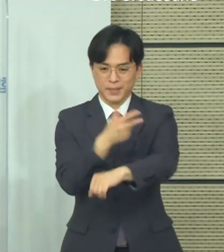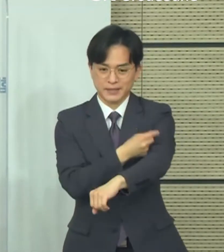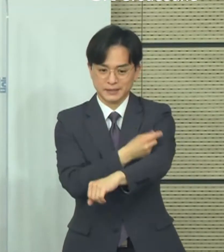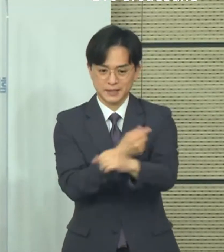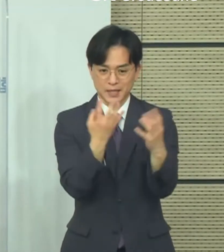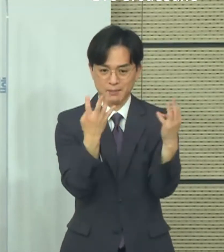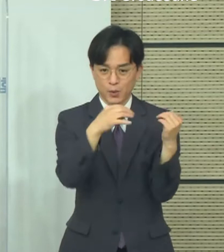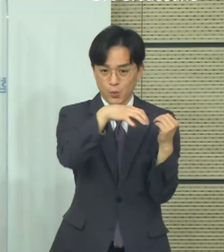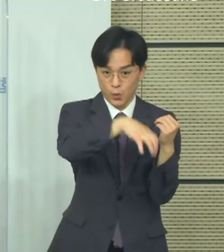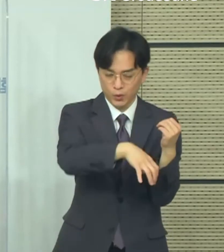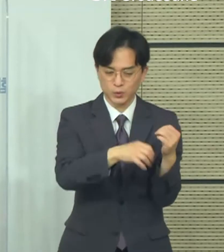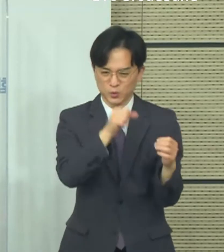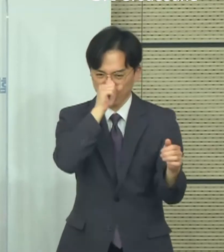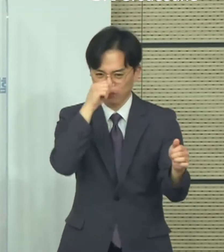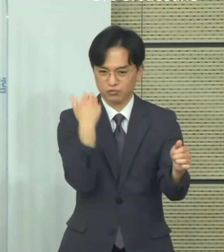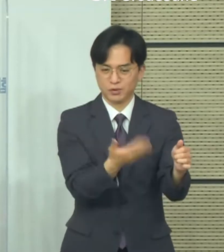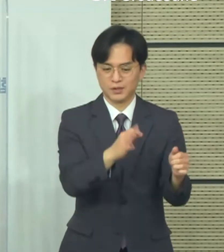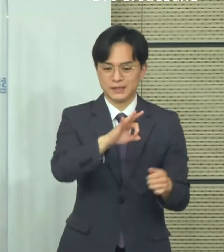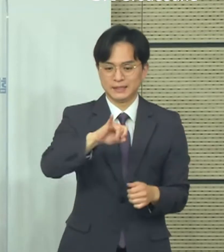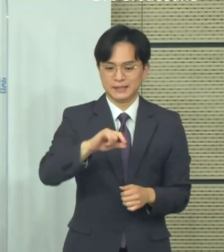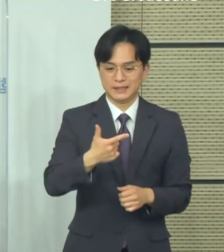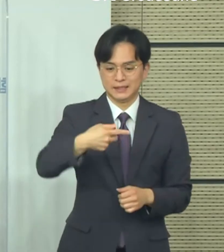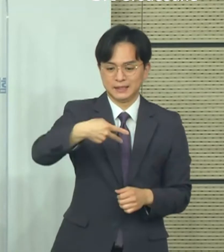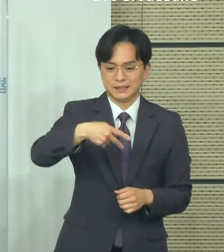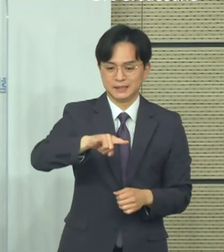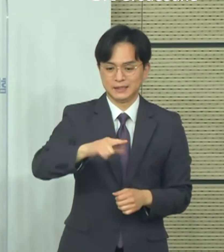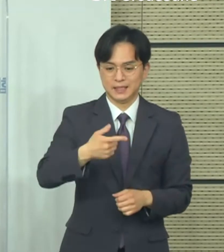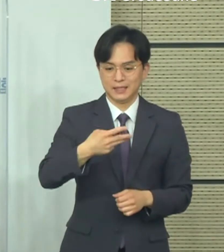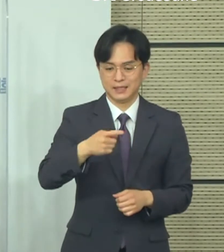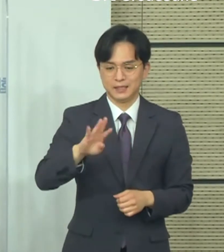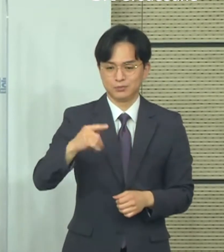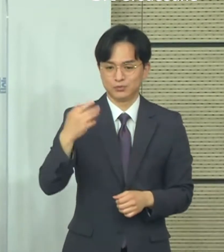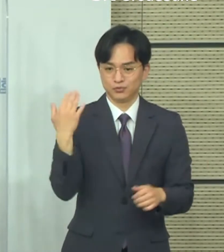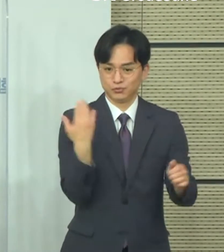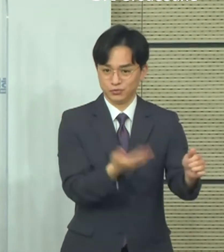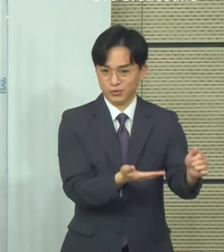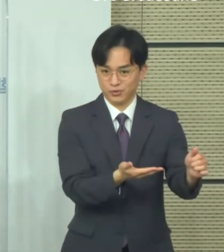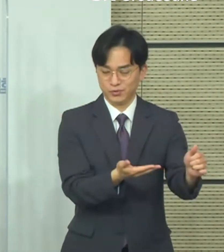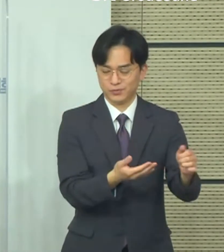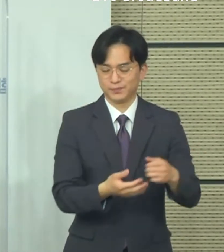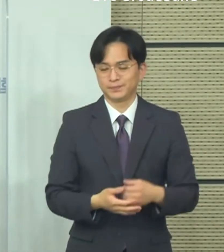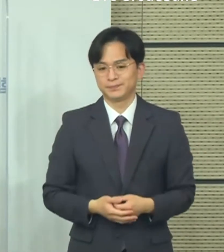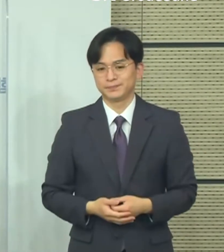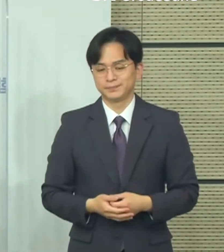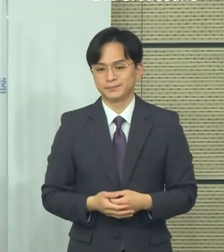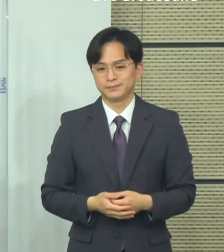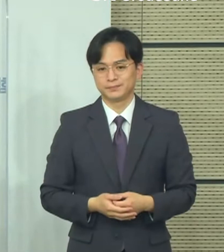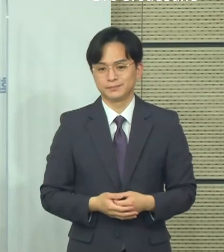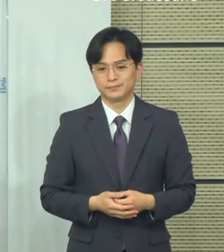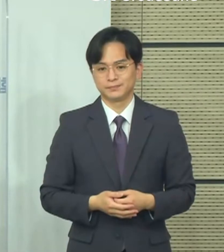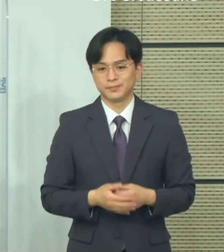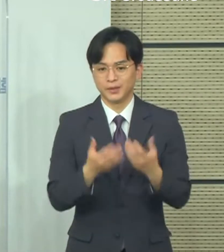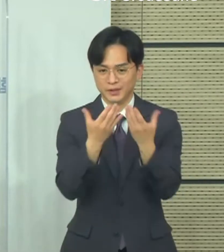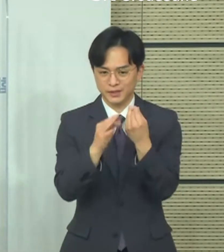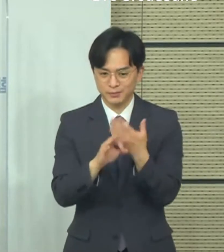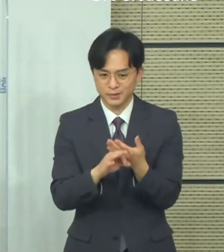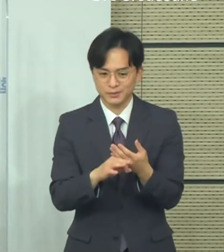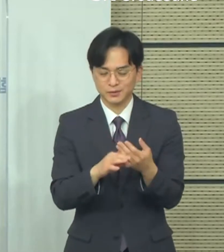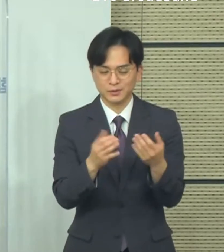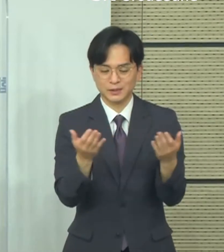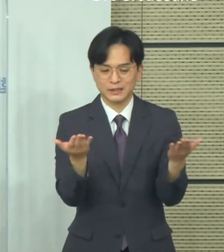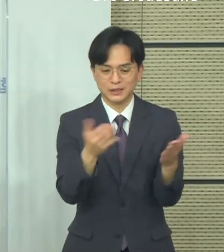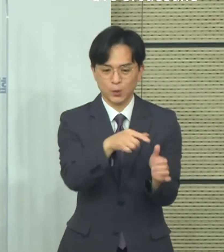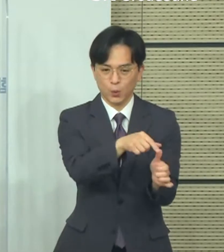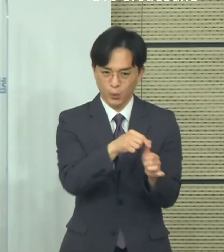기간제 근로자 채용 및 소상공인 지원 시에 접종자를 우대하겠다는 지형도 나왔습니다. 점차